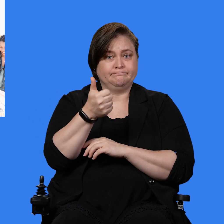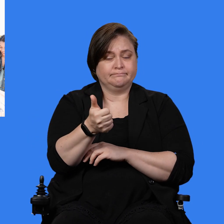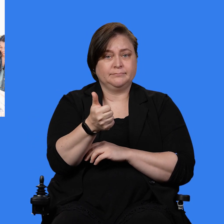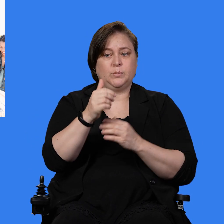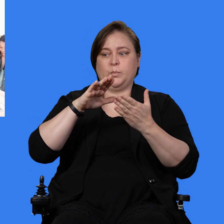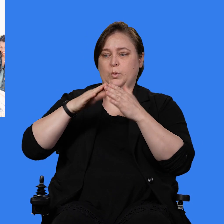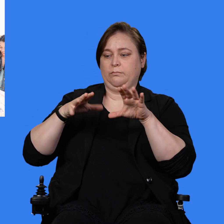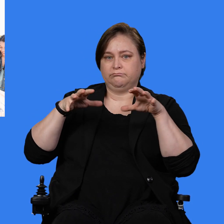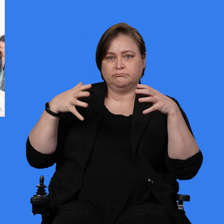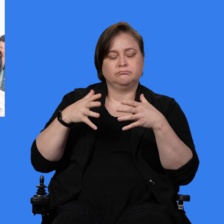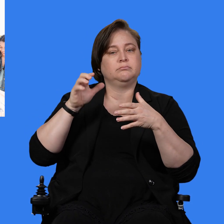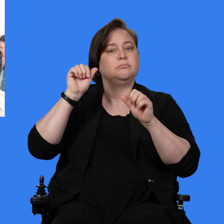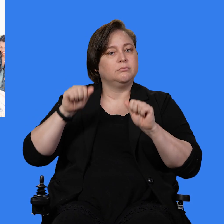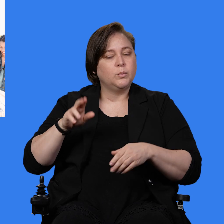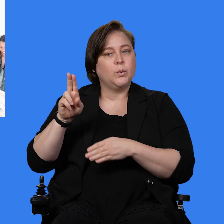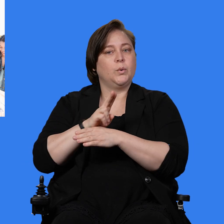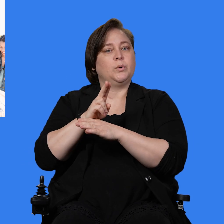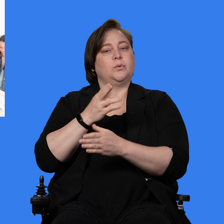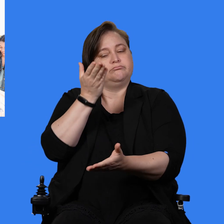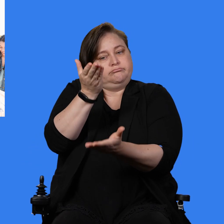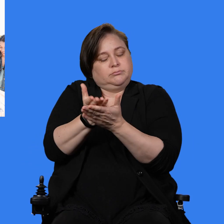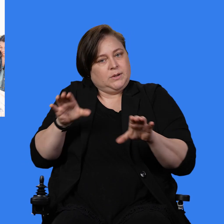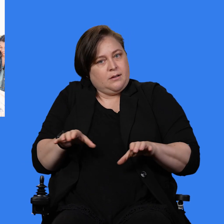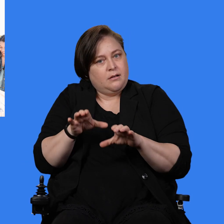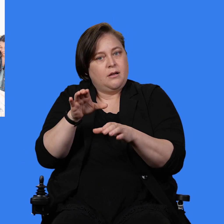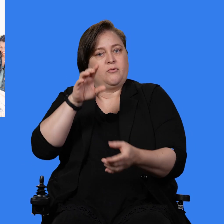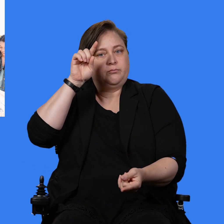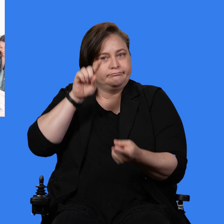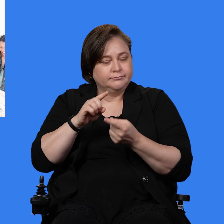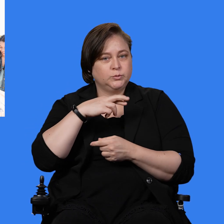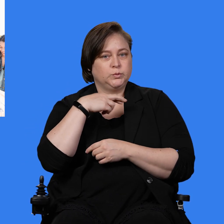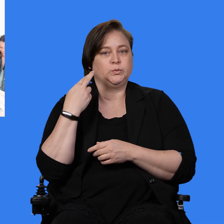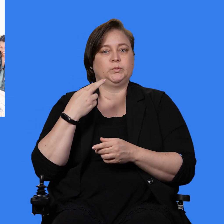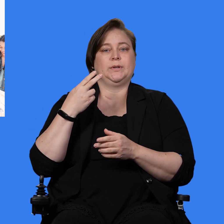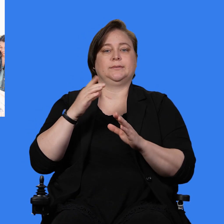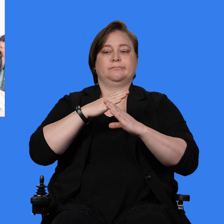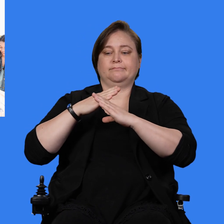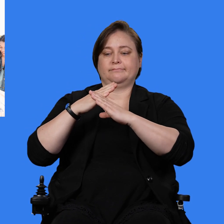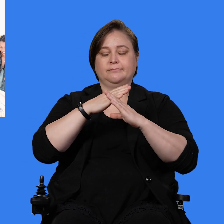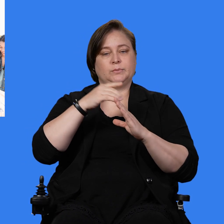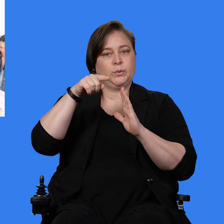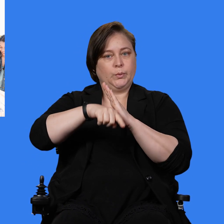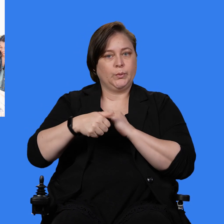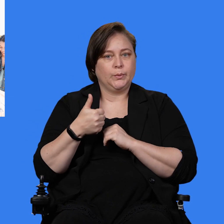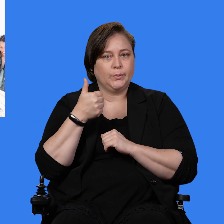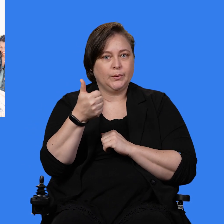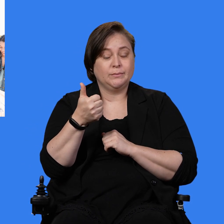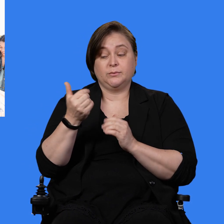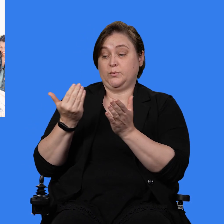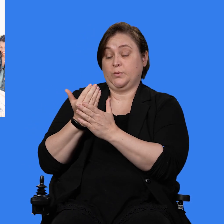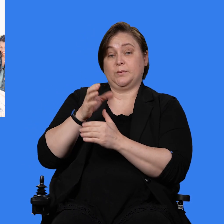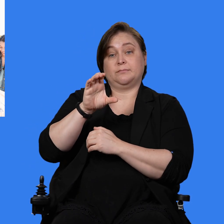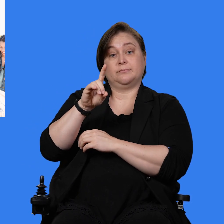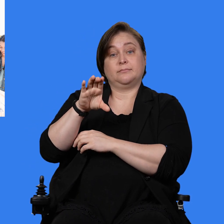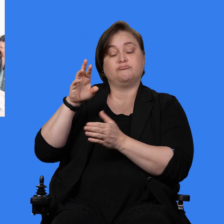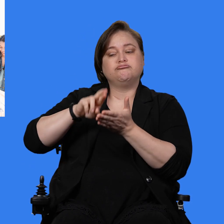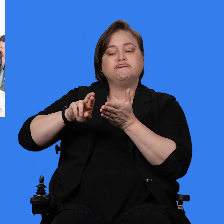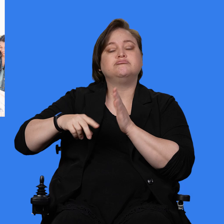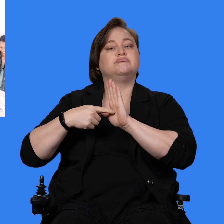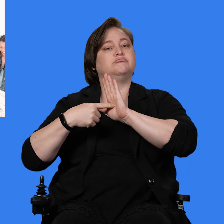pueden usar medidas de comprobada eficacia para reducir el riesgo y prevenir el suicidio. Nuevas investigaciones de los CDC muestran